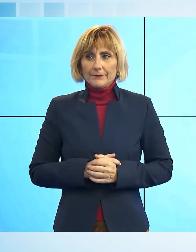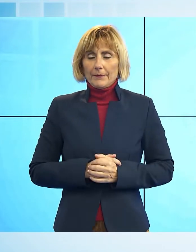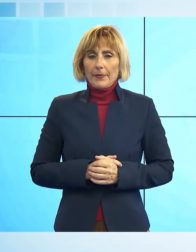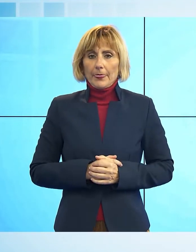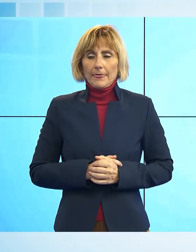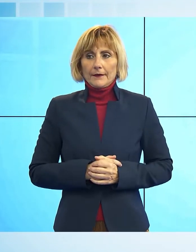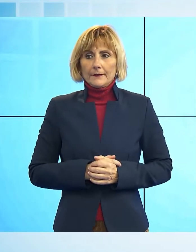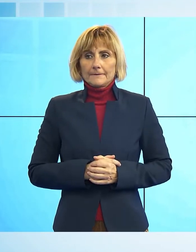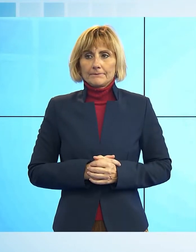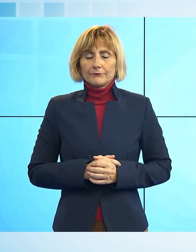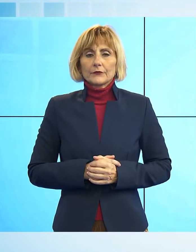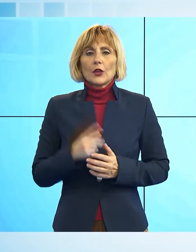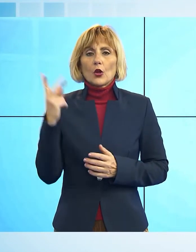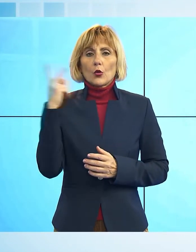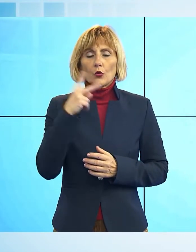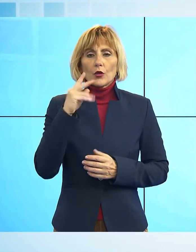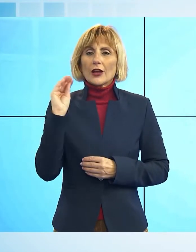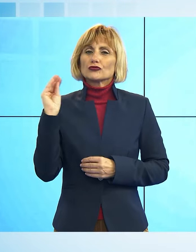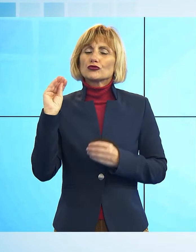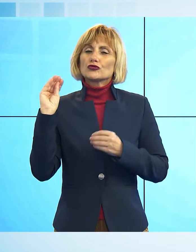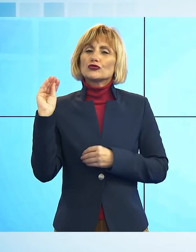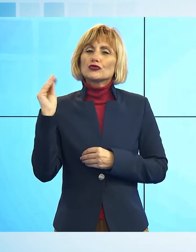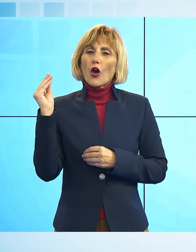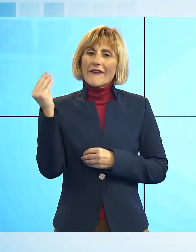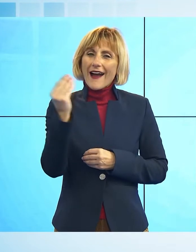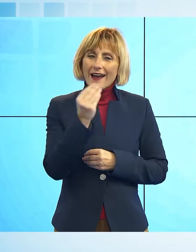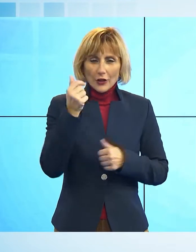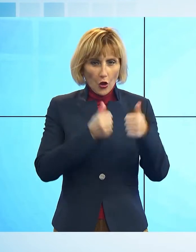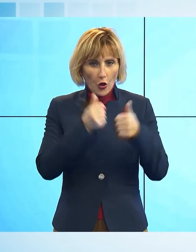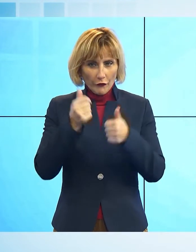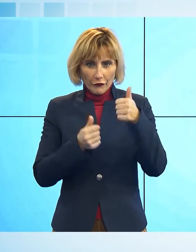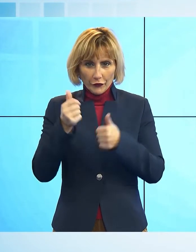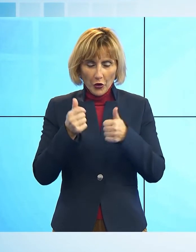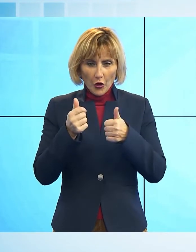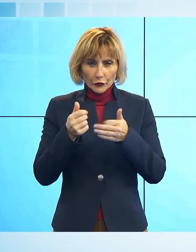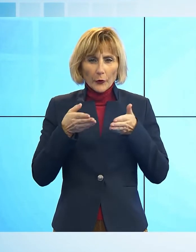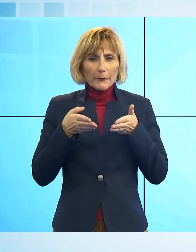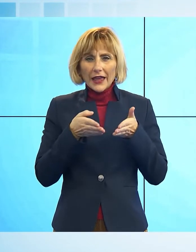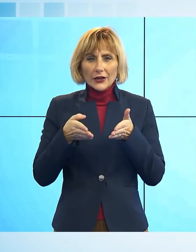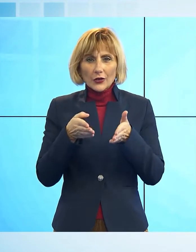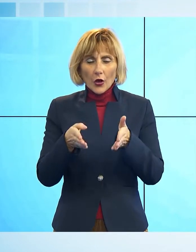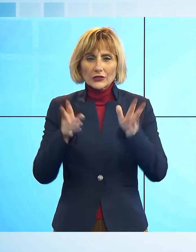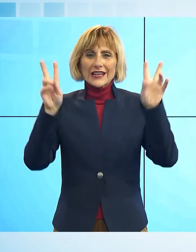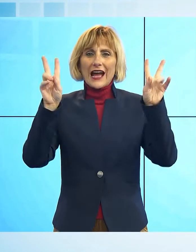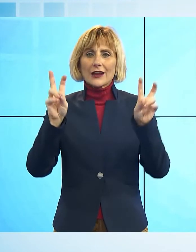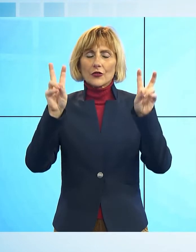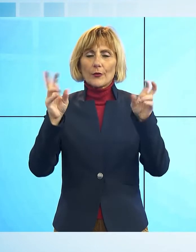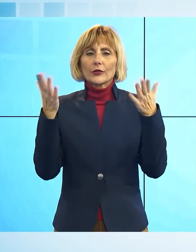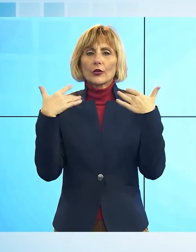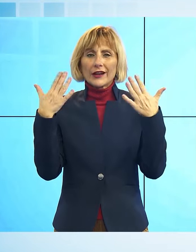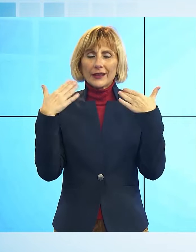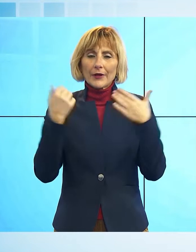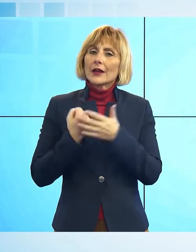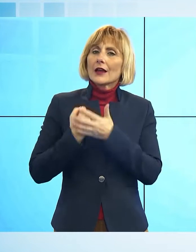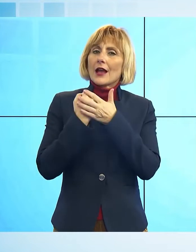Ambientiamoci giovani a confronto al via, il percorso sul clima, incontri, lezioni e dibattiti sulla sostenibilità ambientale